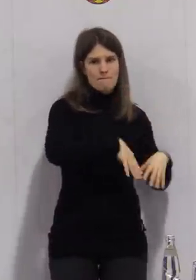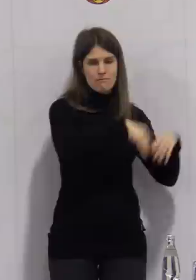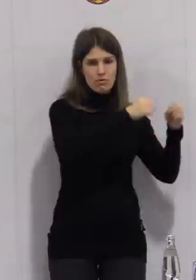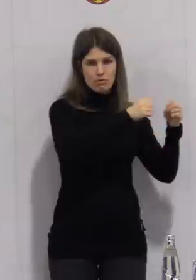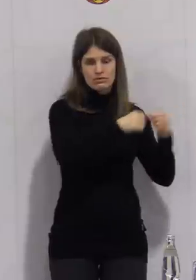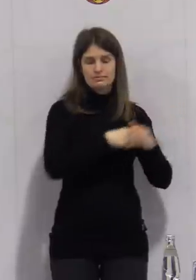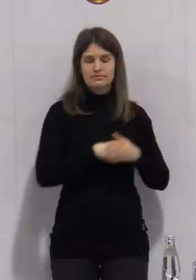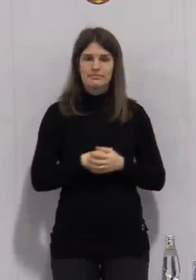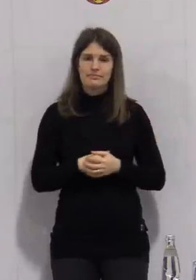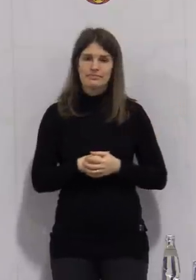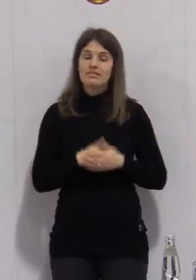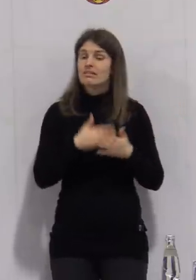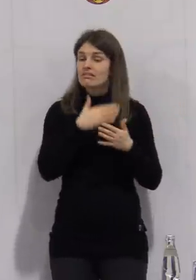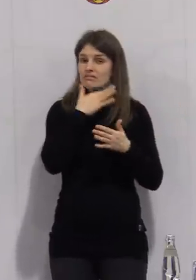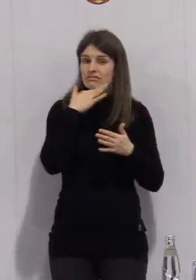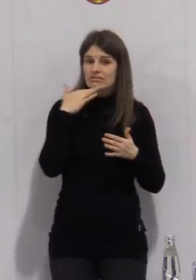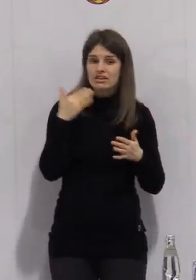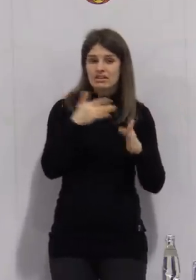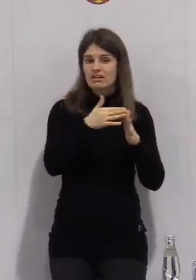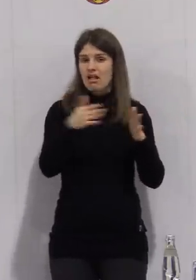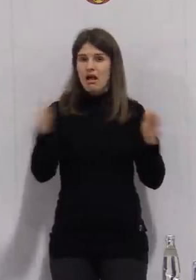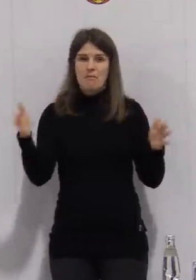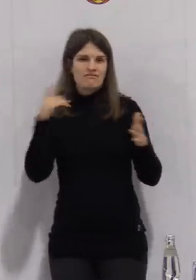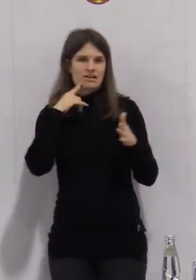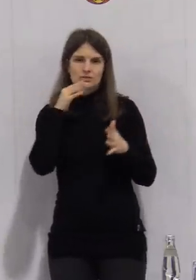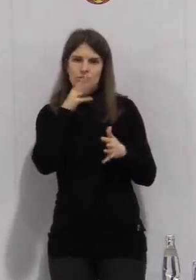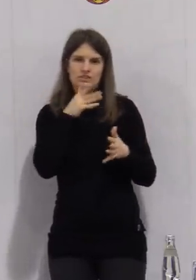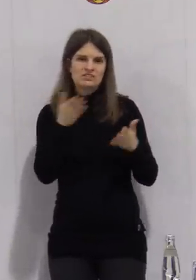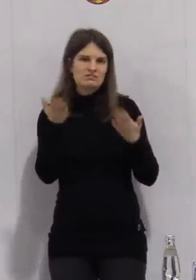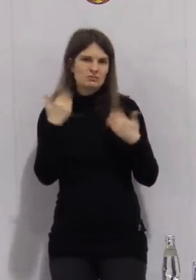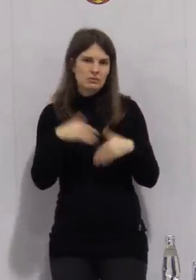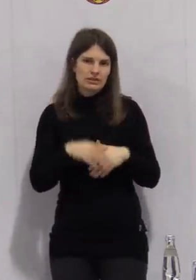oder es ist einfach unklar, wo die Infektion erworben wurde.